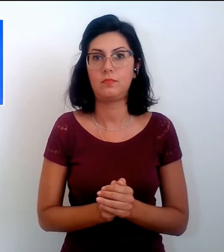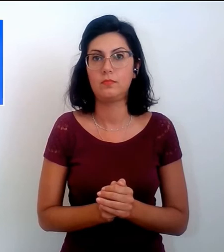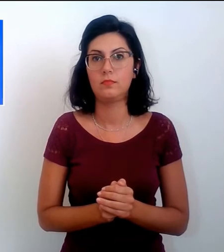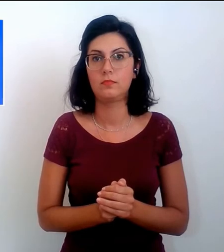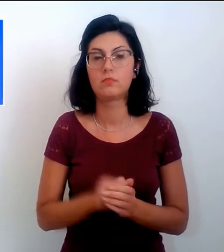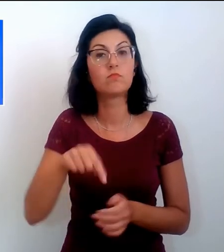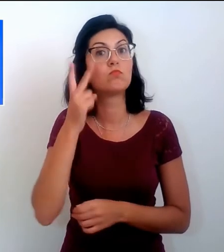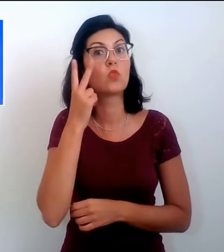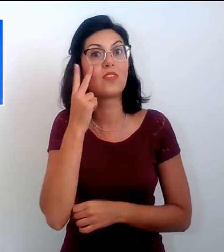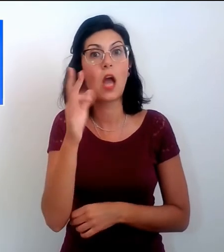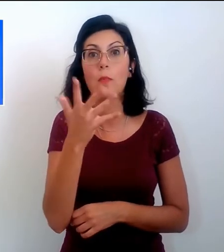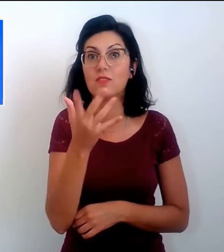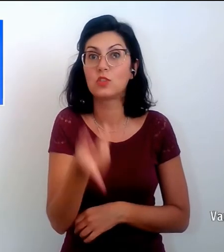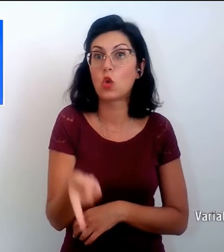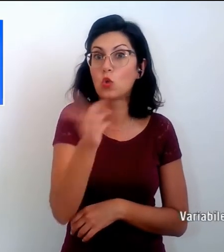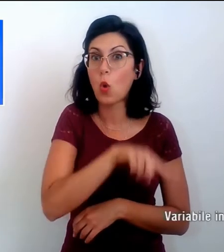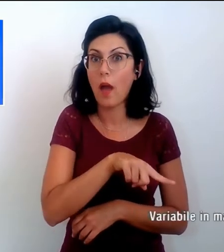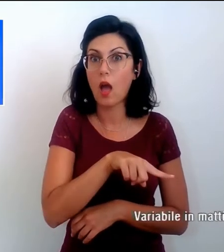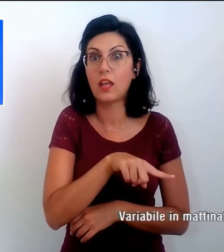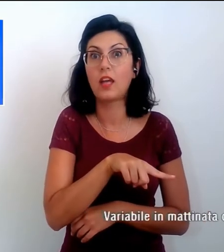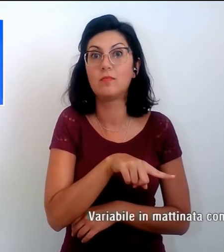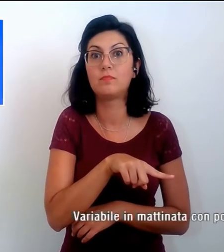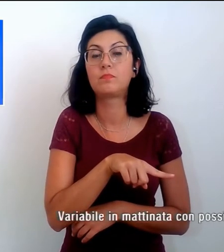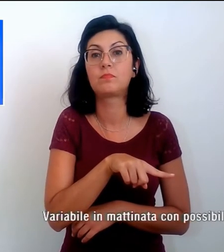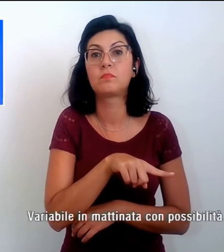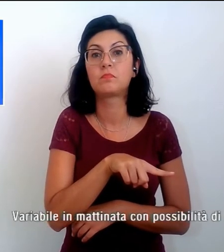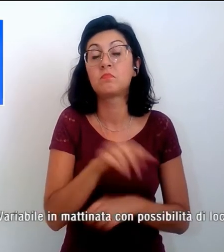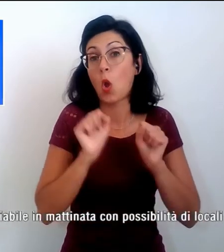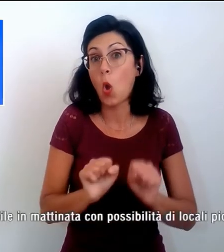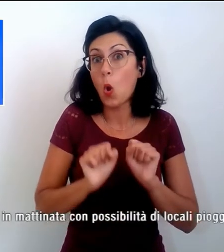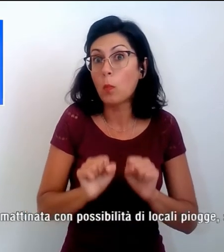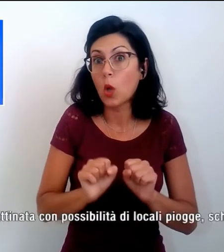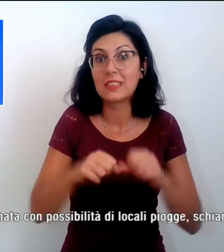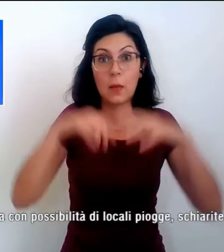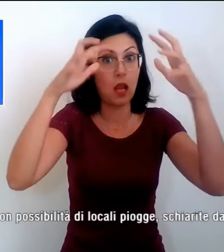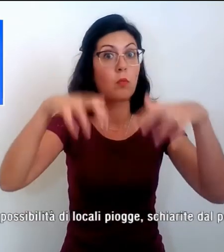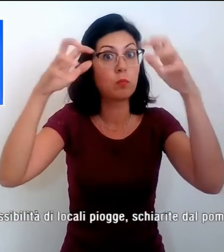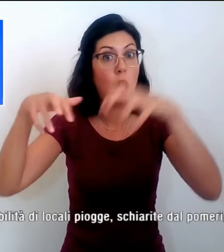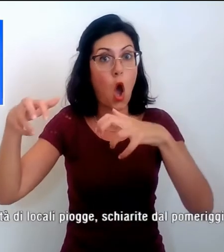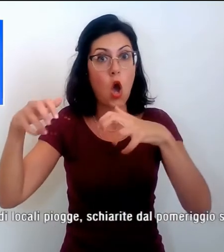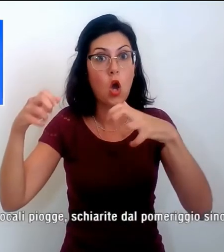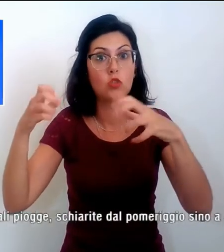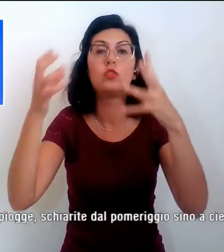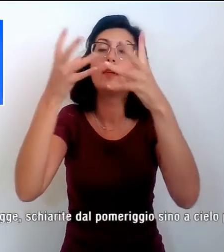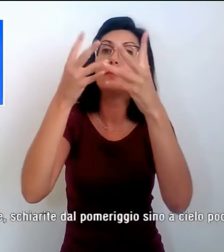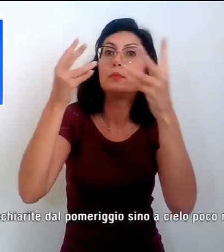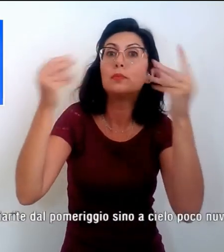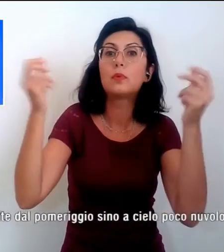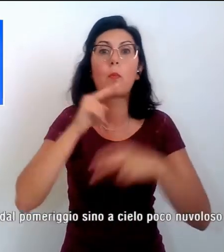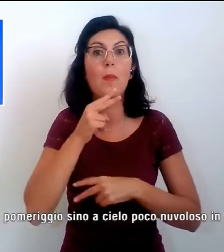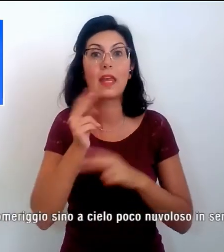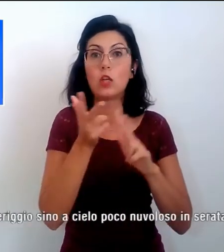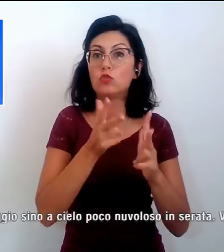Vediamo come sarà il tempo domani, ci saranno possibili piogge e schiarite nel pomeriggio, i venti sono